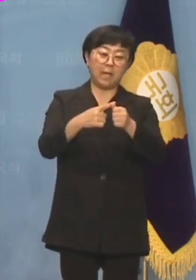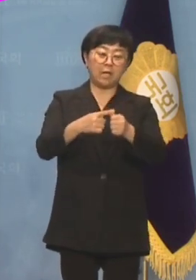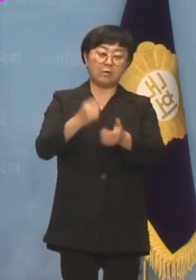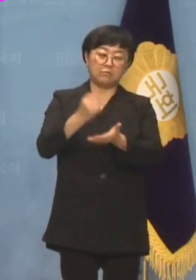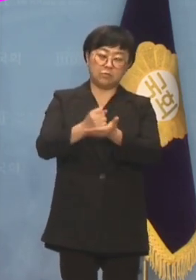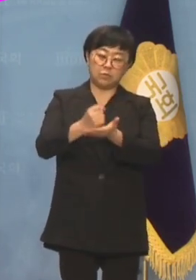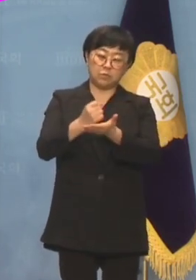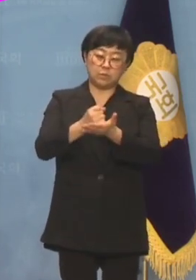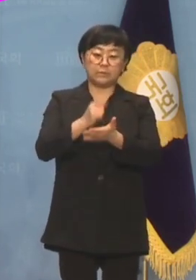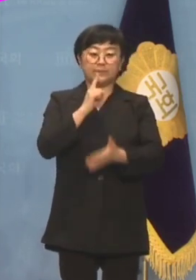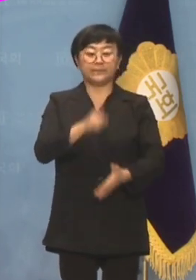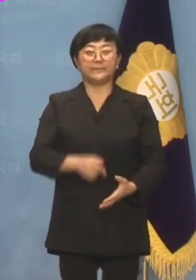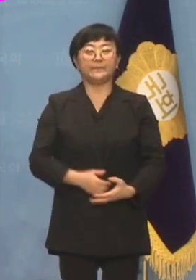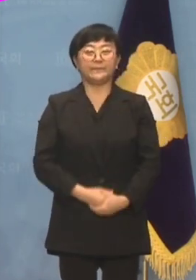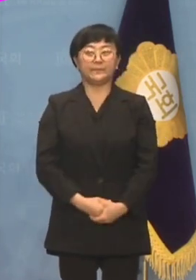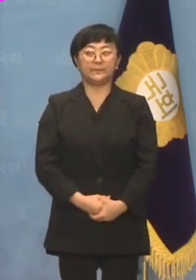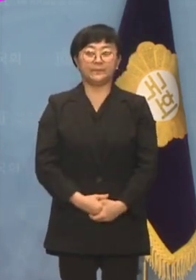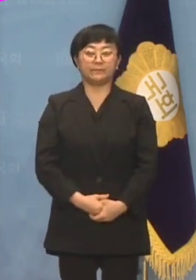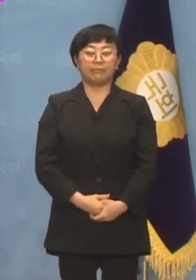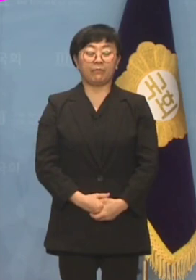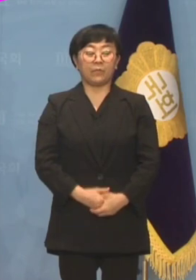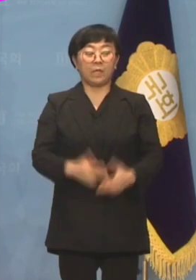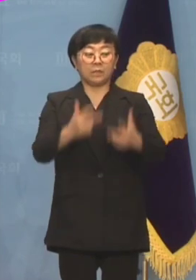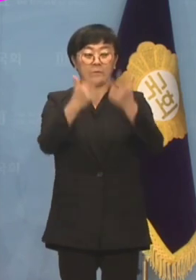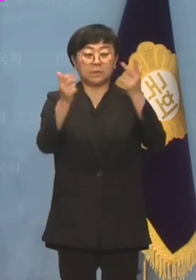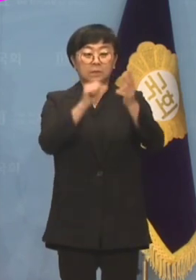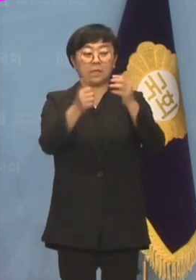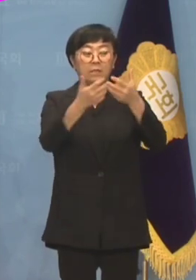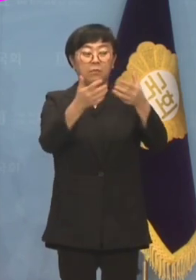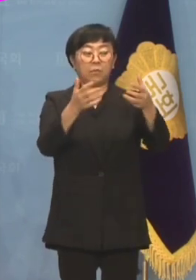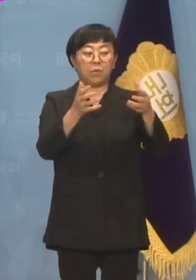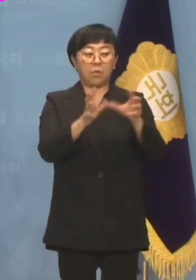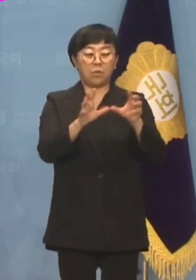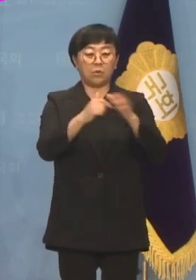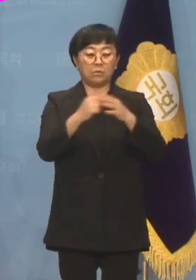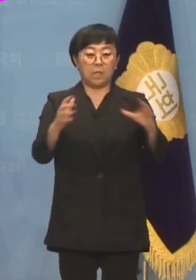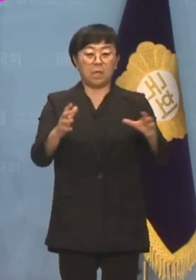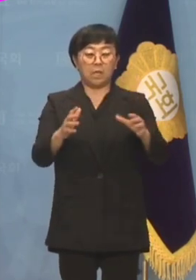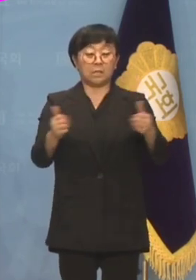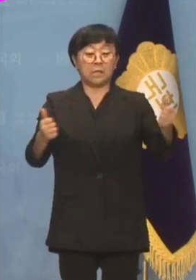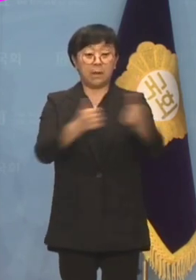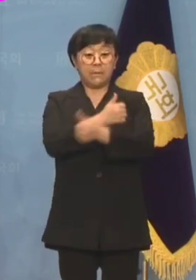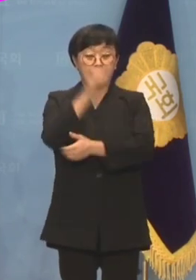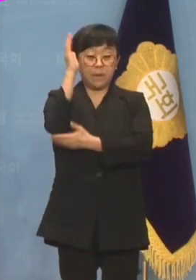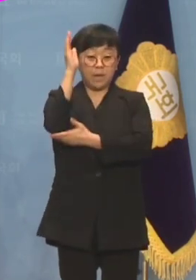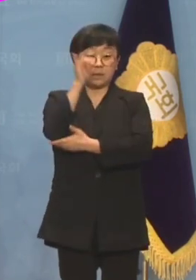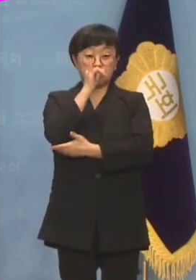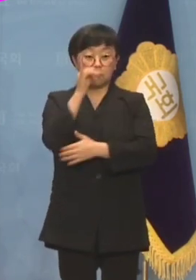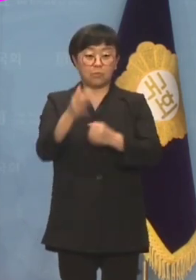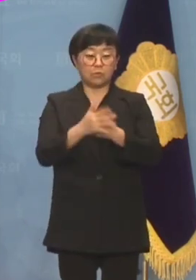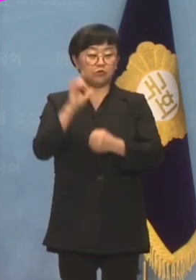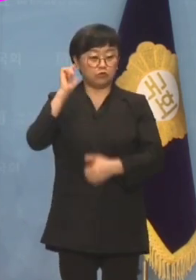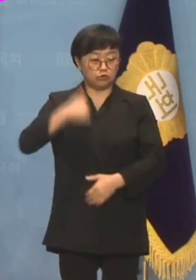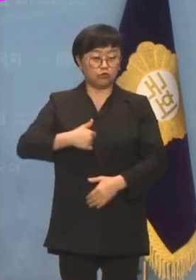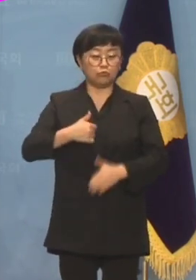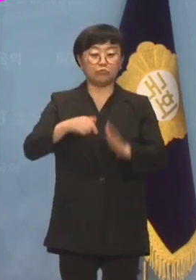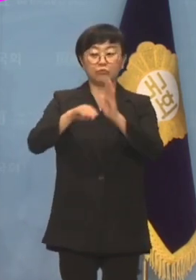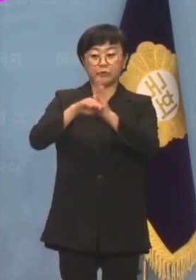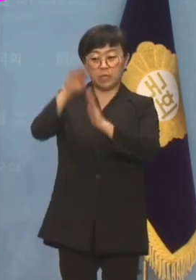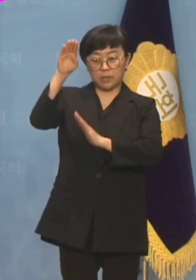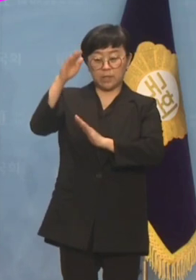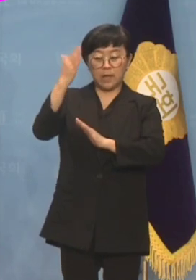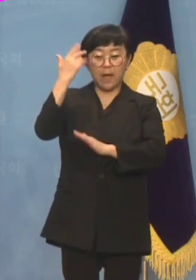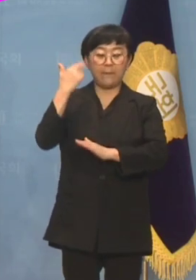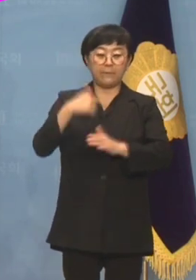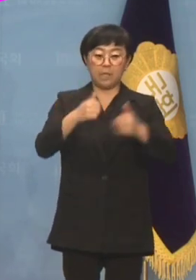늘어놓기에 바빴습니다. 이재명 당대표를 비롯한 주요 인사들의 발언을 보니 중국과 북한이